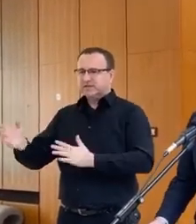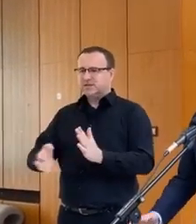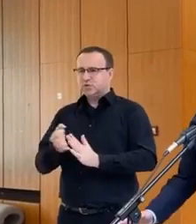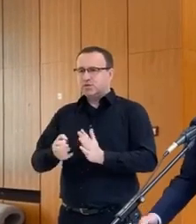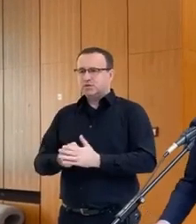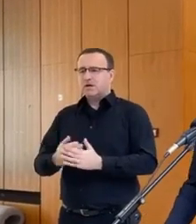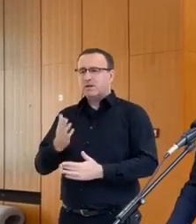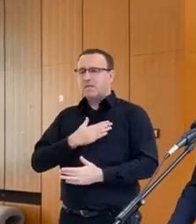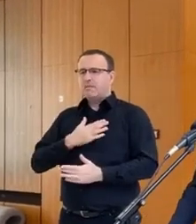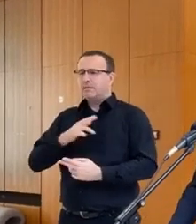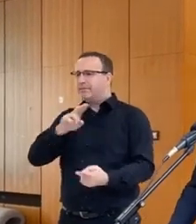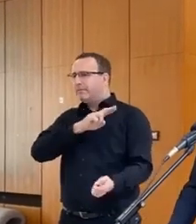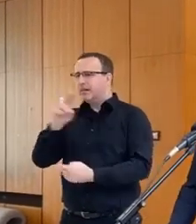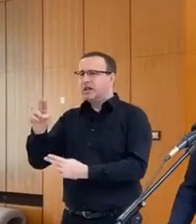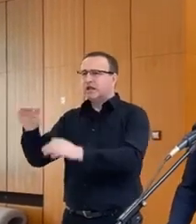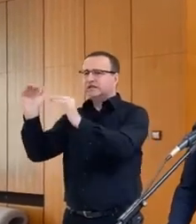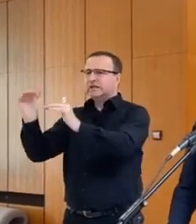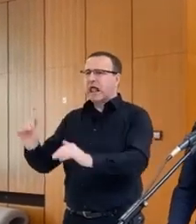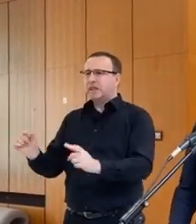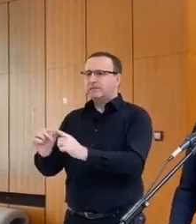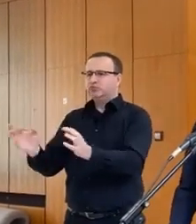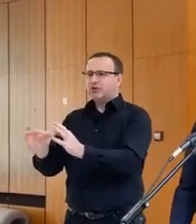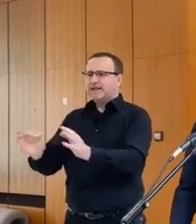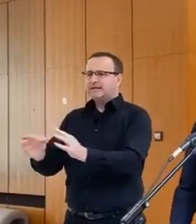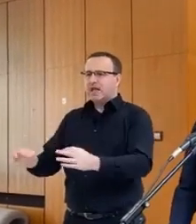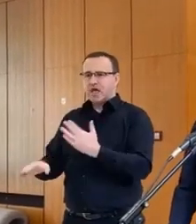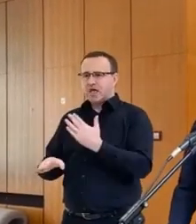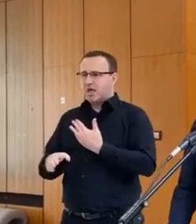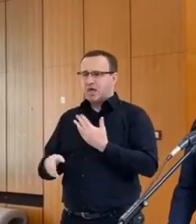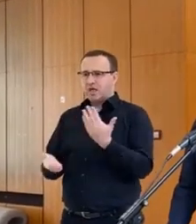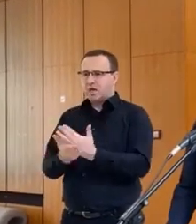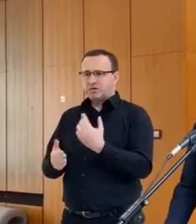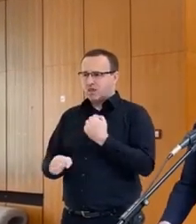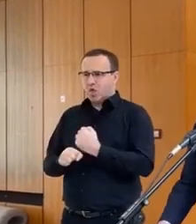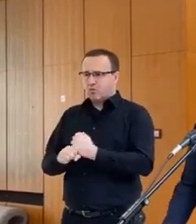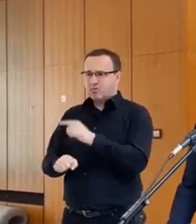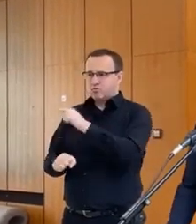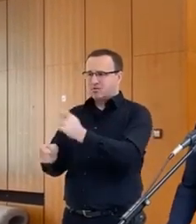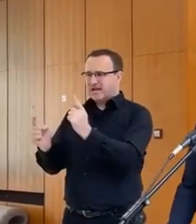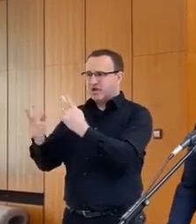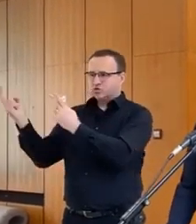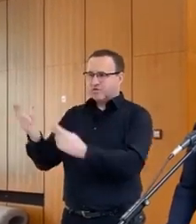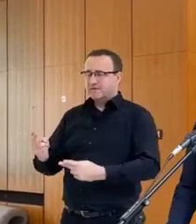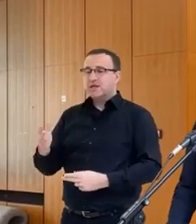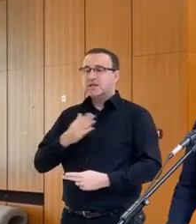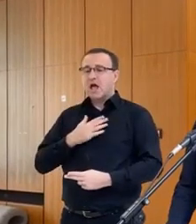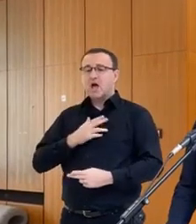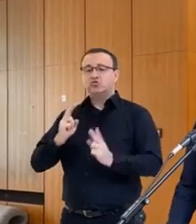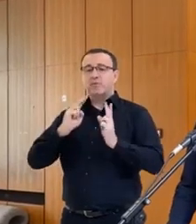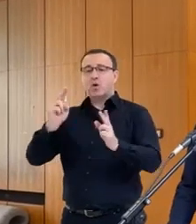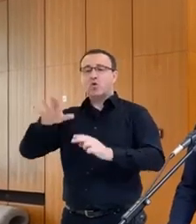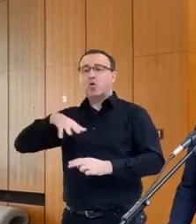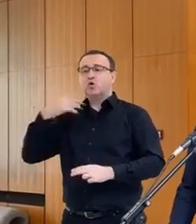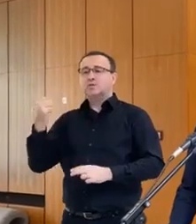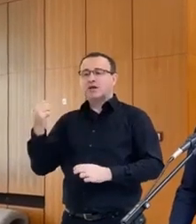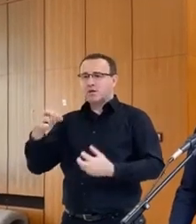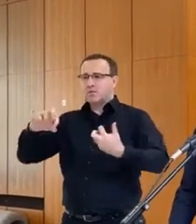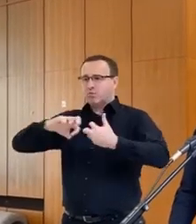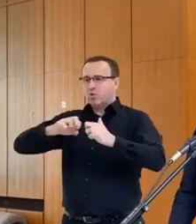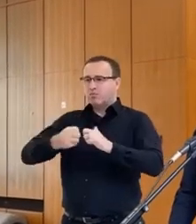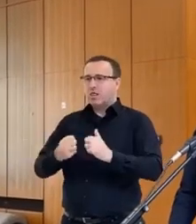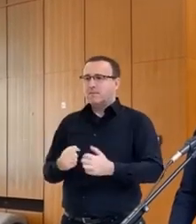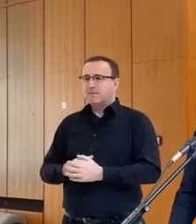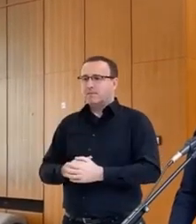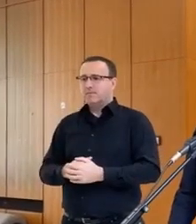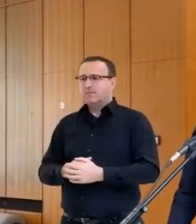že máme plné zýpky a pokiaľ sme neurobili takýto krok, tak budú mať naši polnodzádary zásadný problém